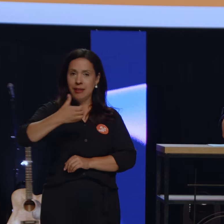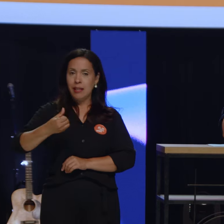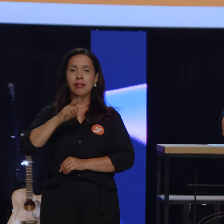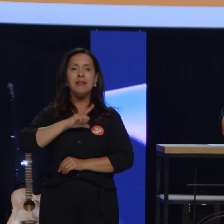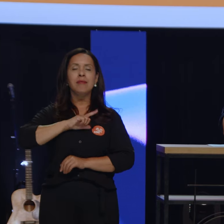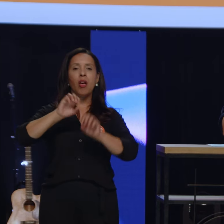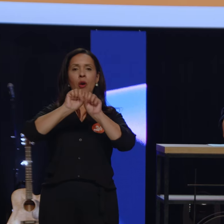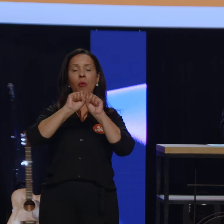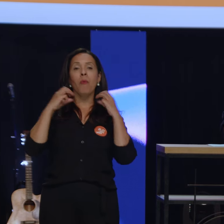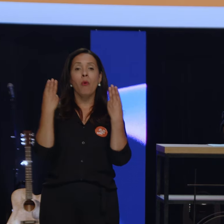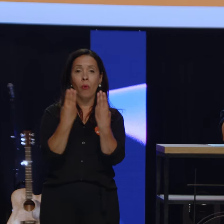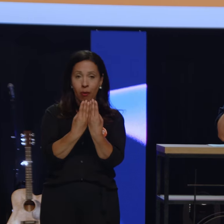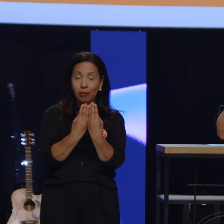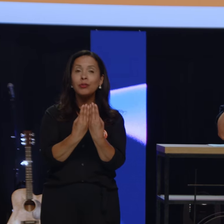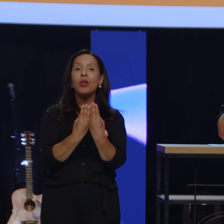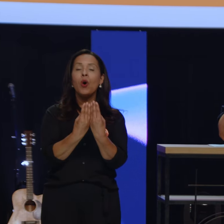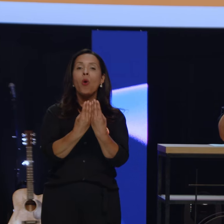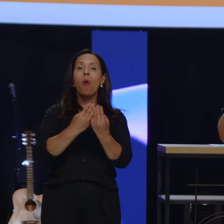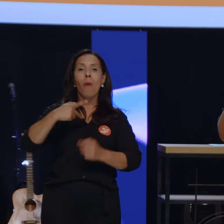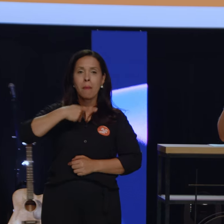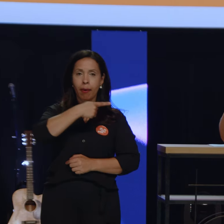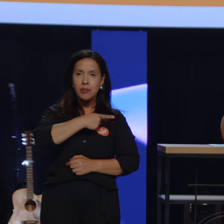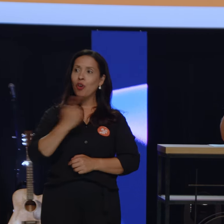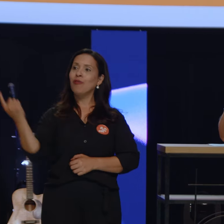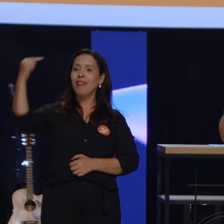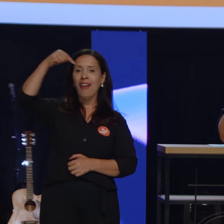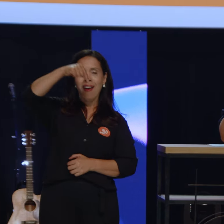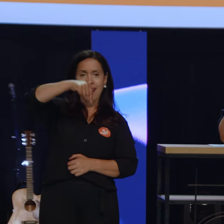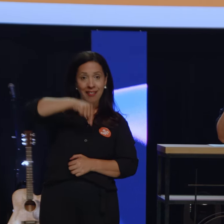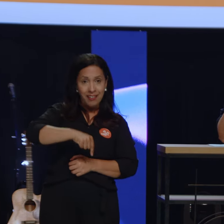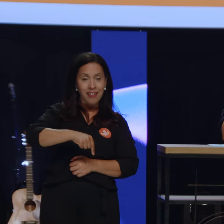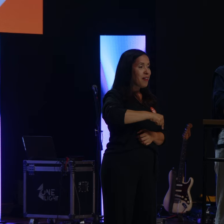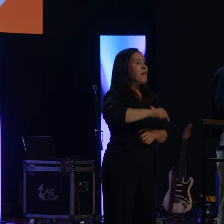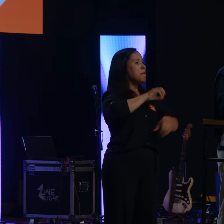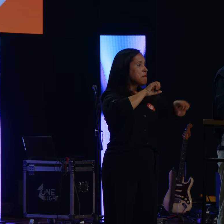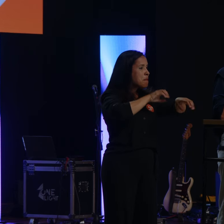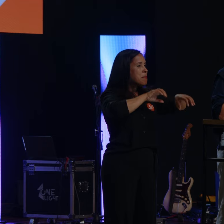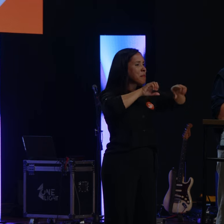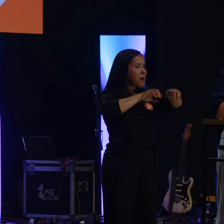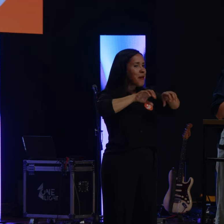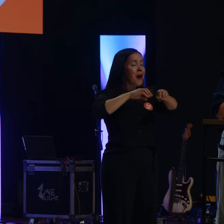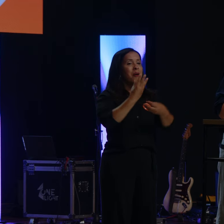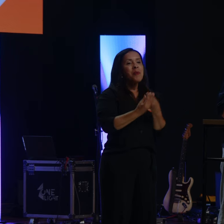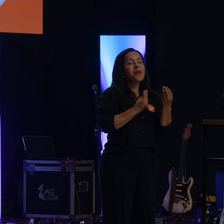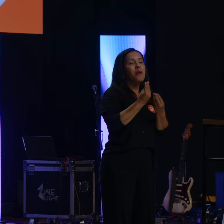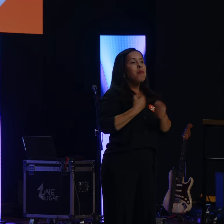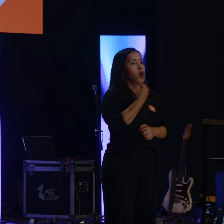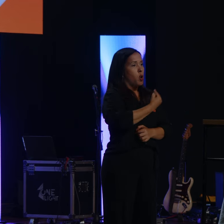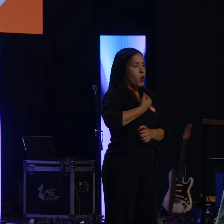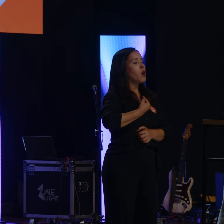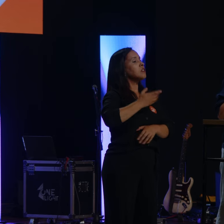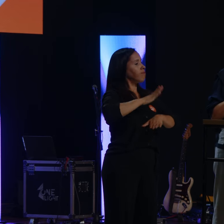vindo lá da PIB de Curitiba, que vai nos dar um pouco mais de conhecimento sobre como a gente deve agir.